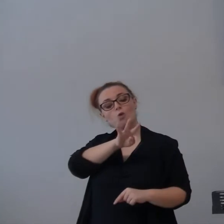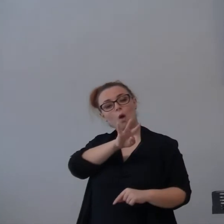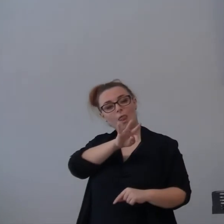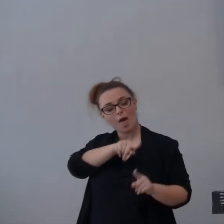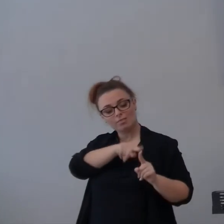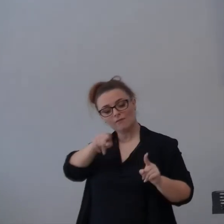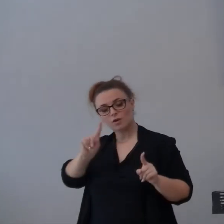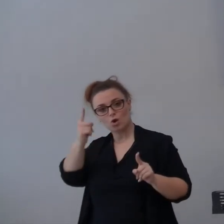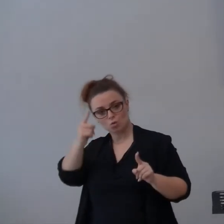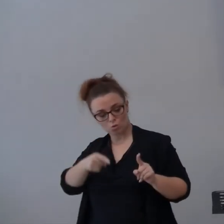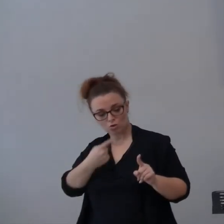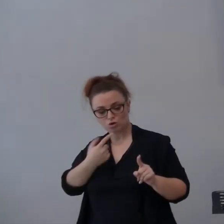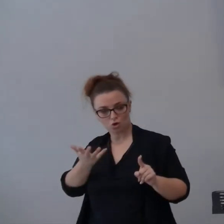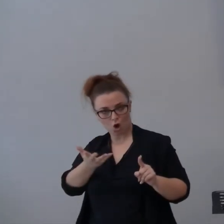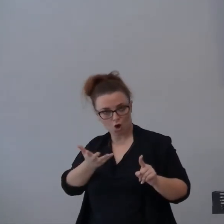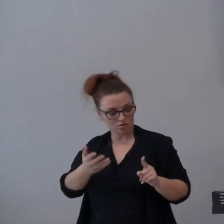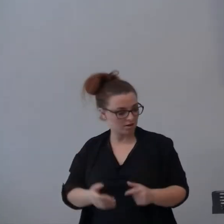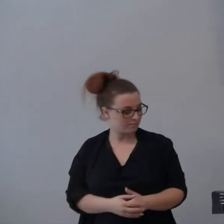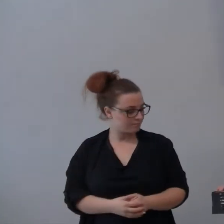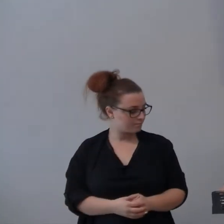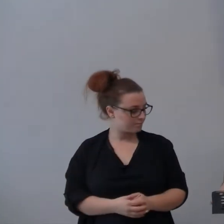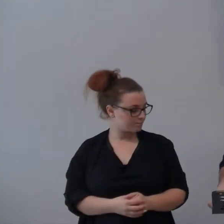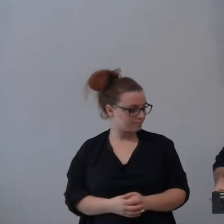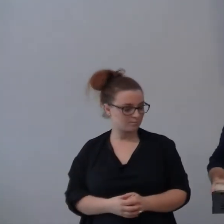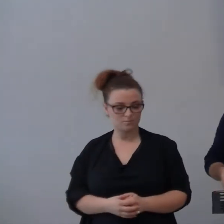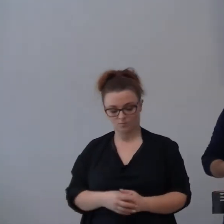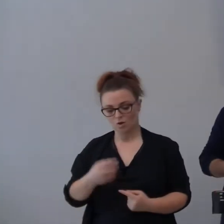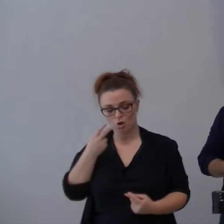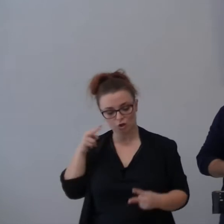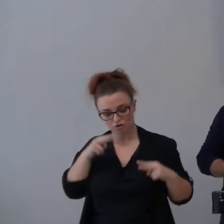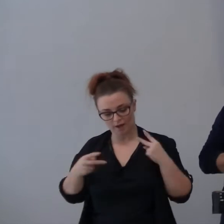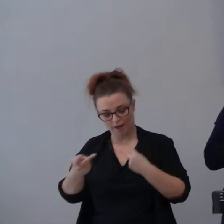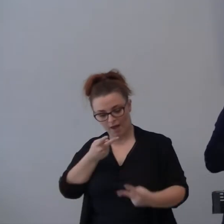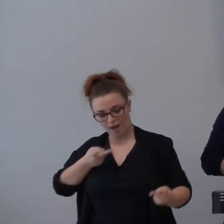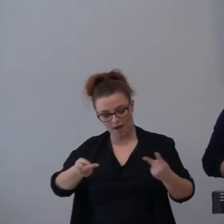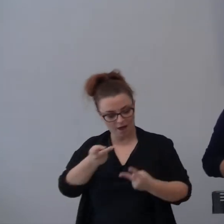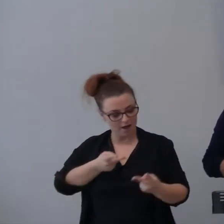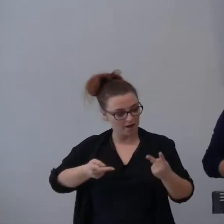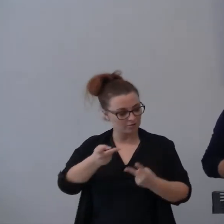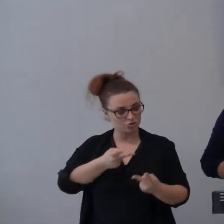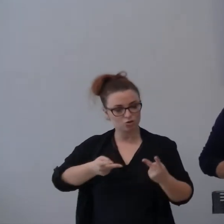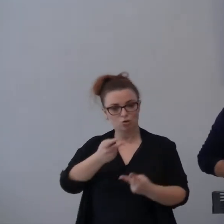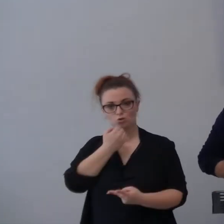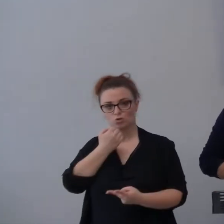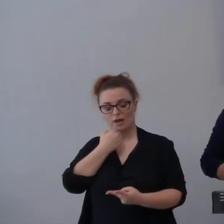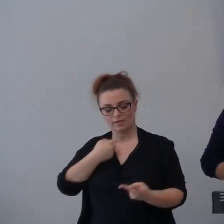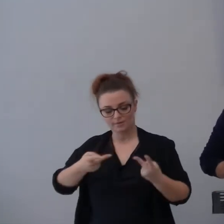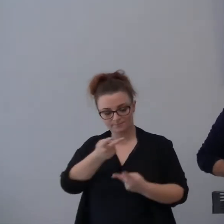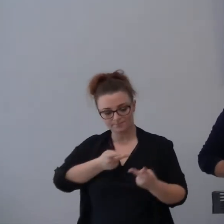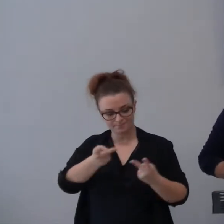in cui dice qualche parte lo sono segnato, ora ve lo dico, questo qui non c'è, lo trovo io.